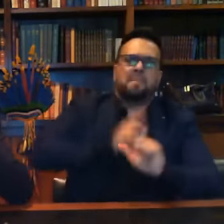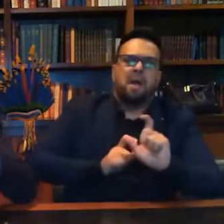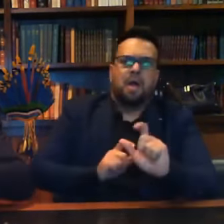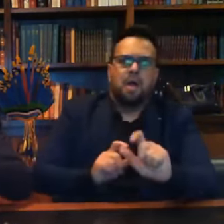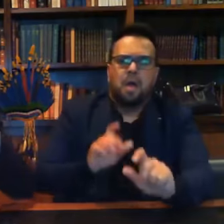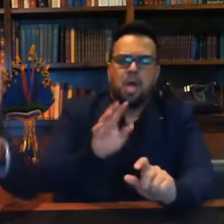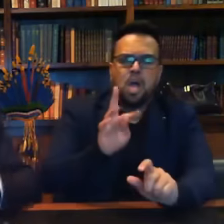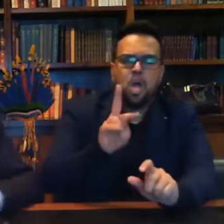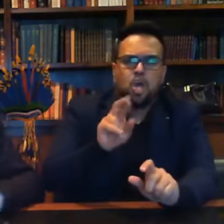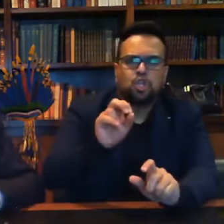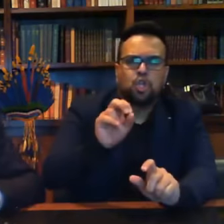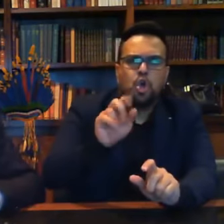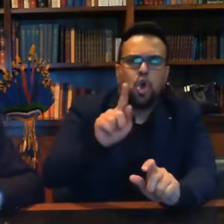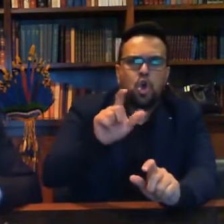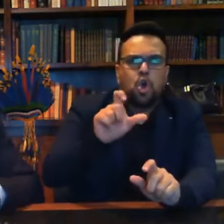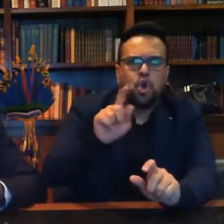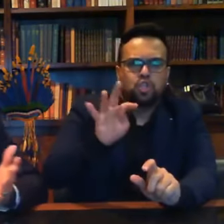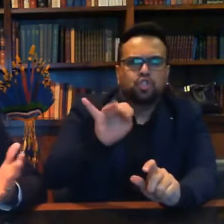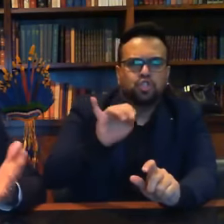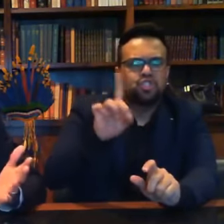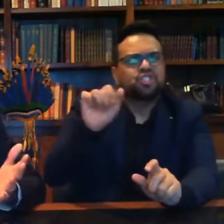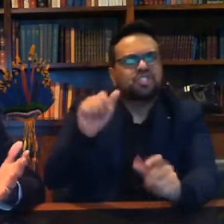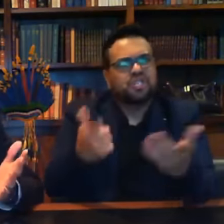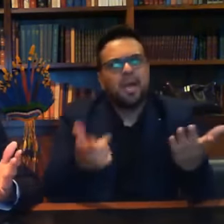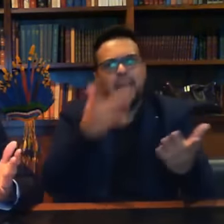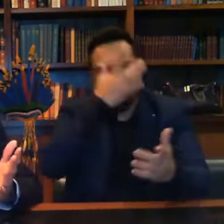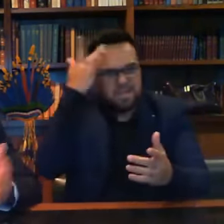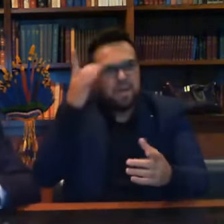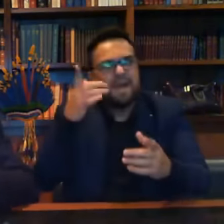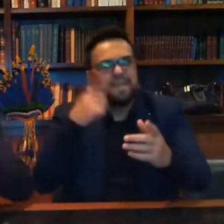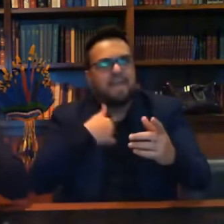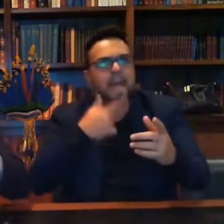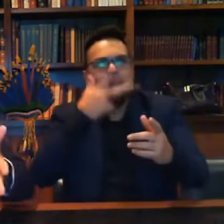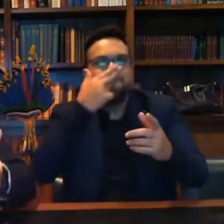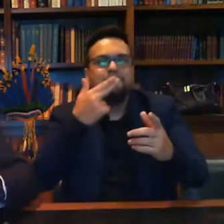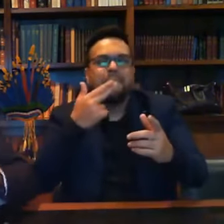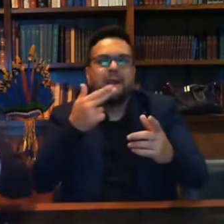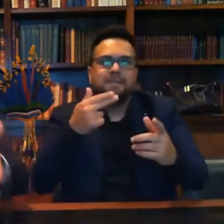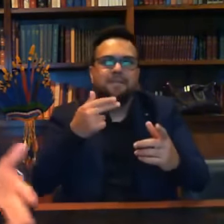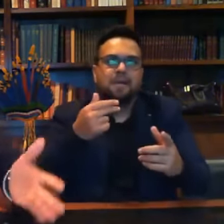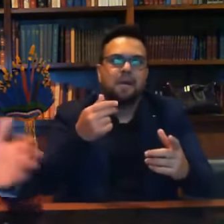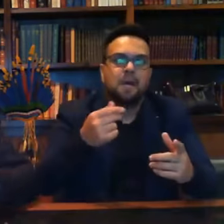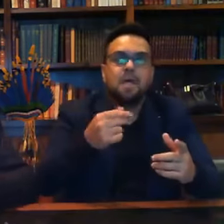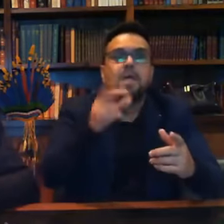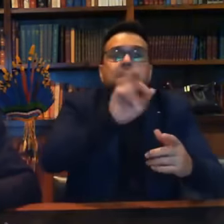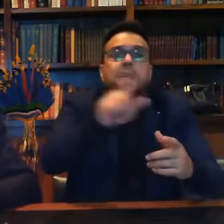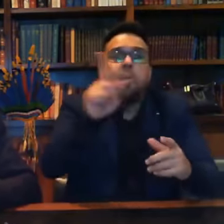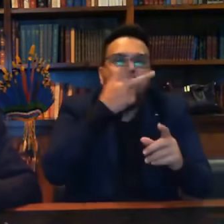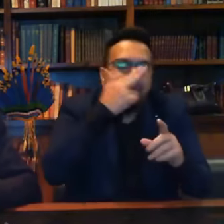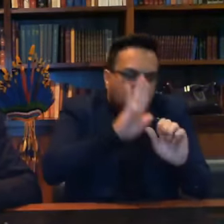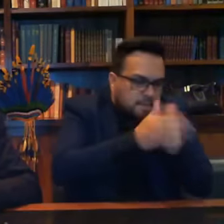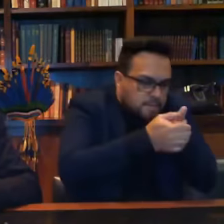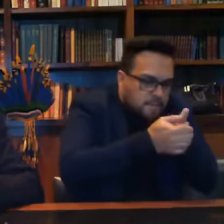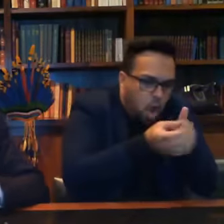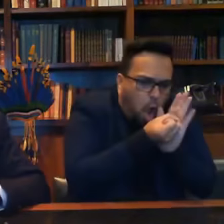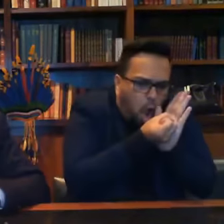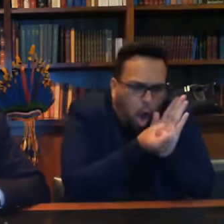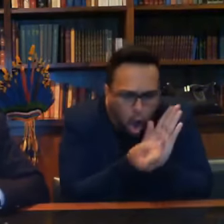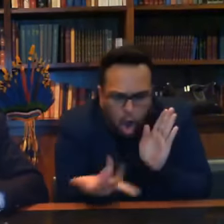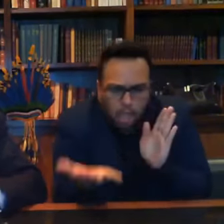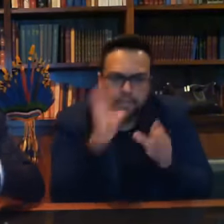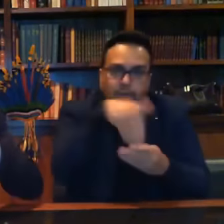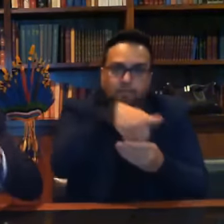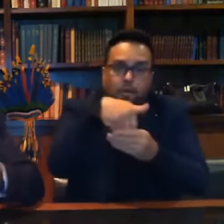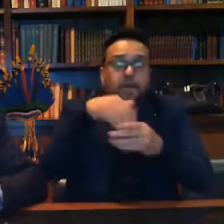pessoa que quer dar um golpe, eu estou falando democracia, mas não é essa democracia de contar votos escondidinhos, não, essa